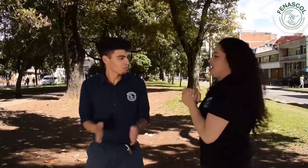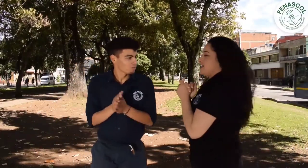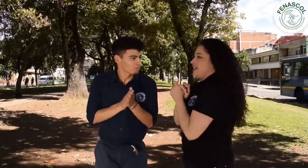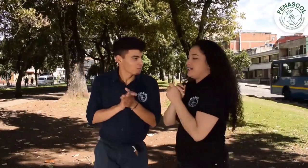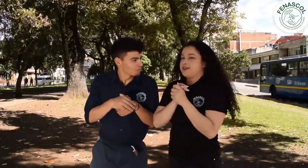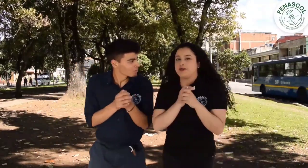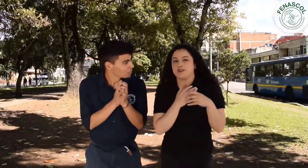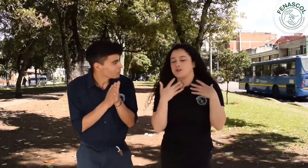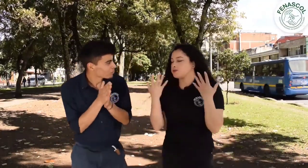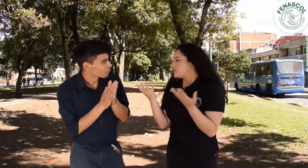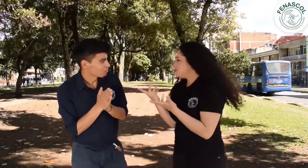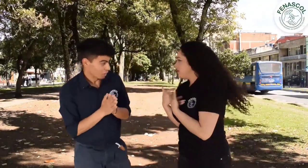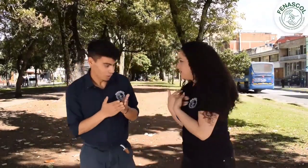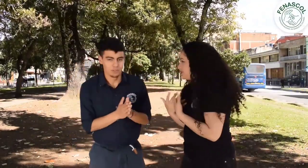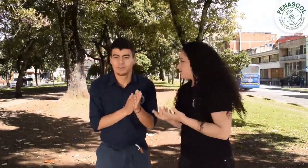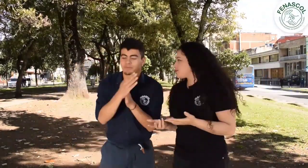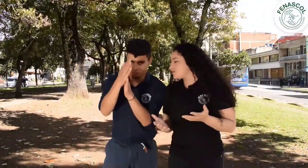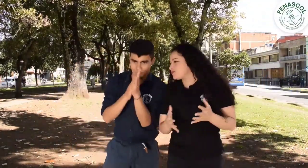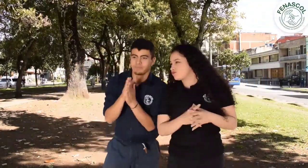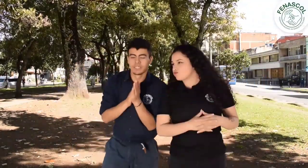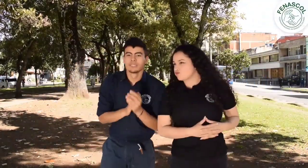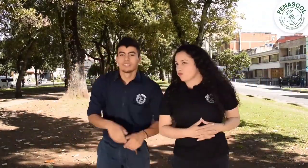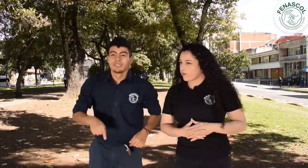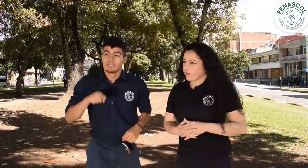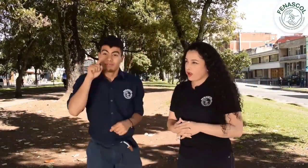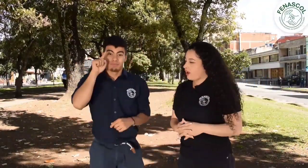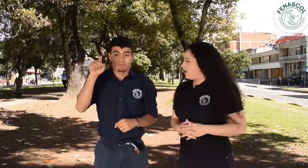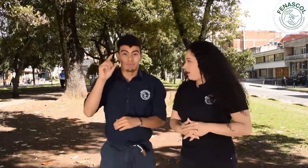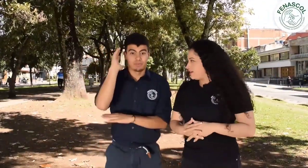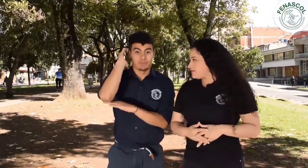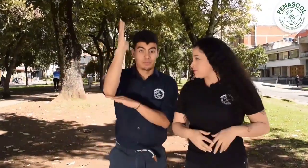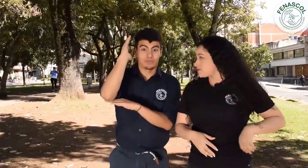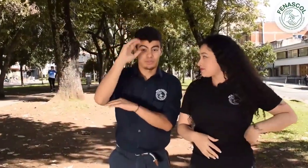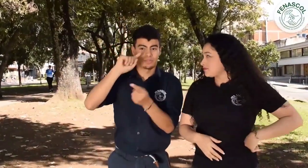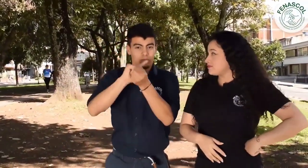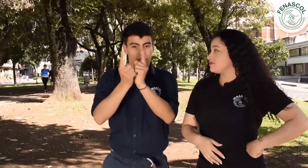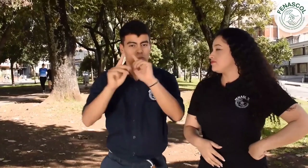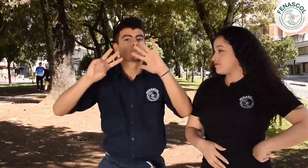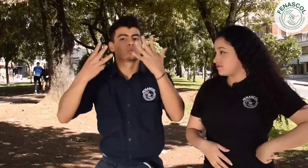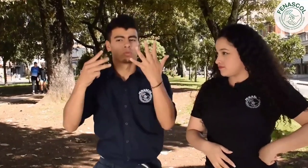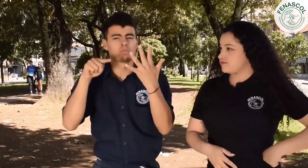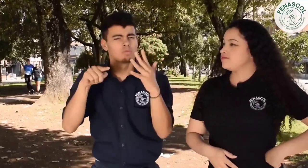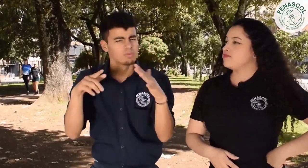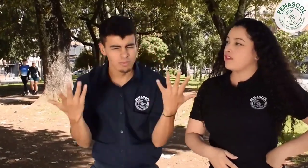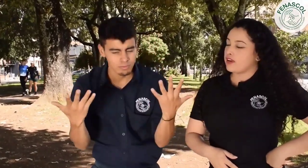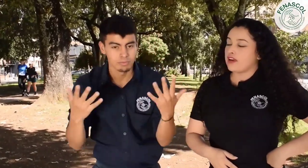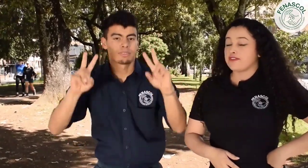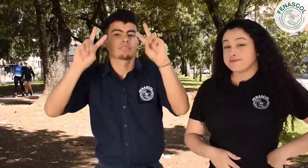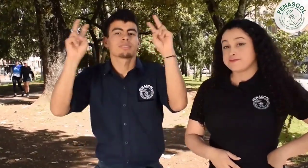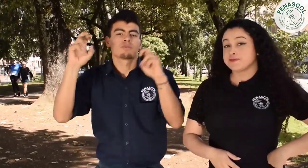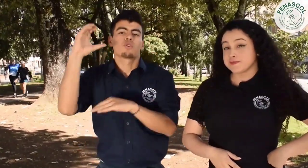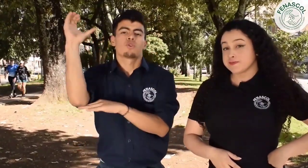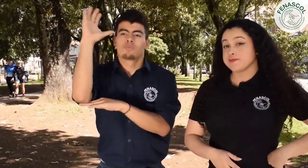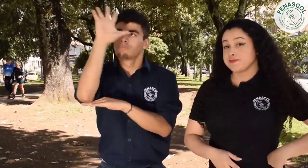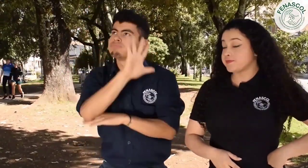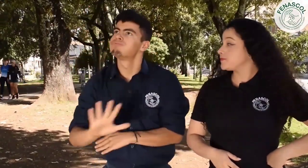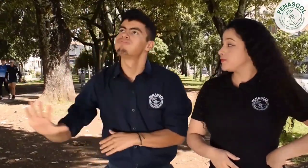Bueno, cuéntanos. En el octavo Congreso Nacional compartiremos